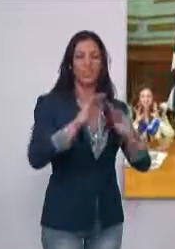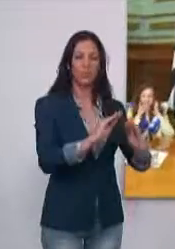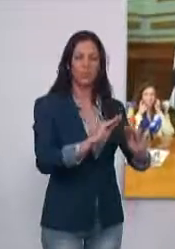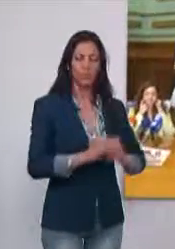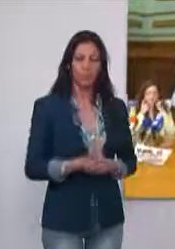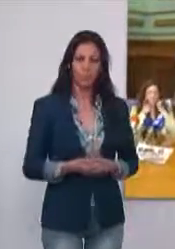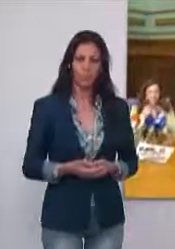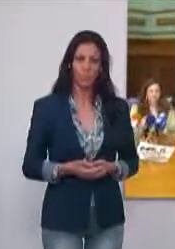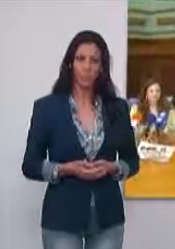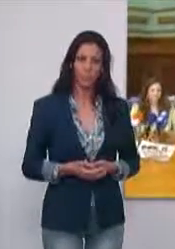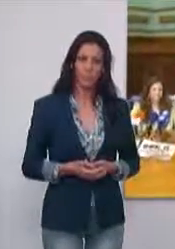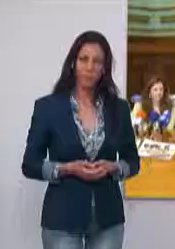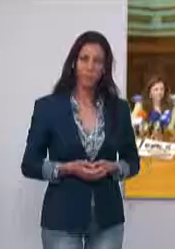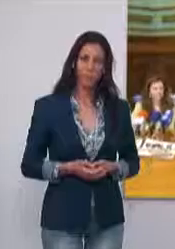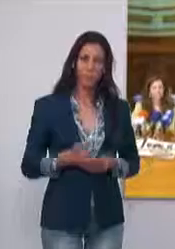aniversario.